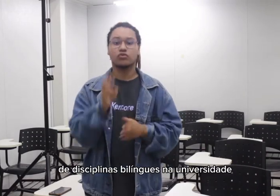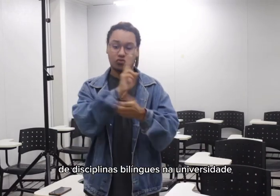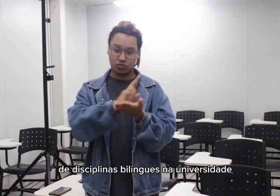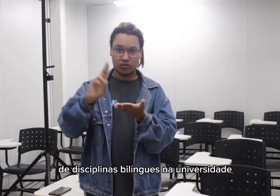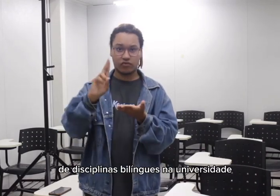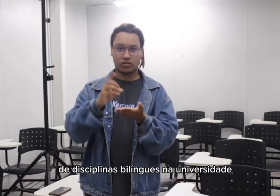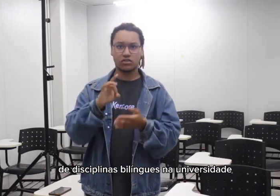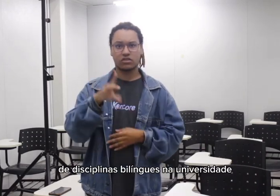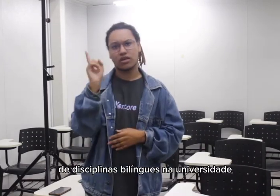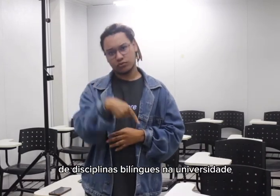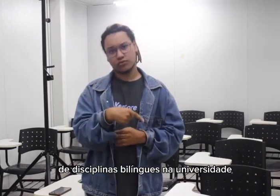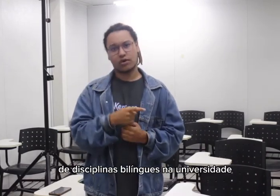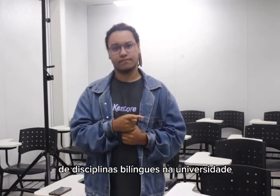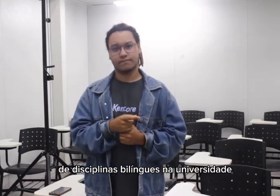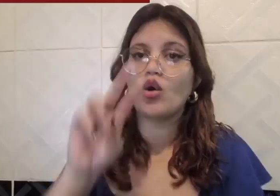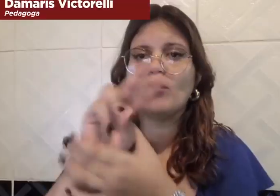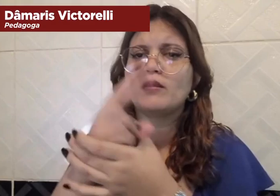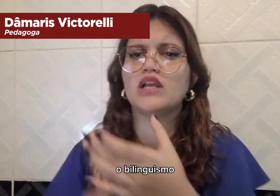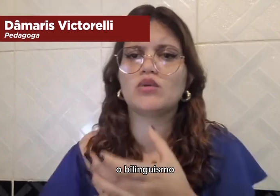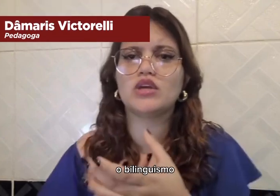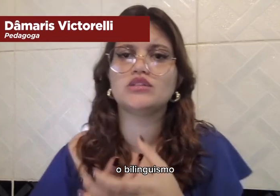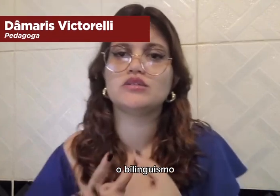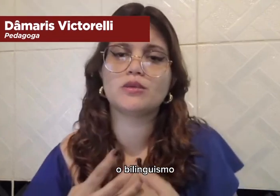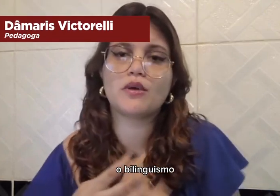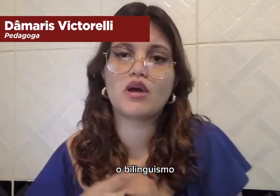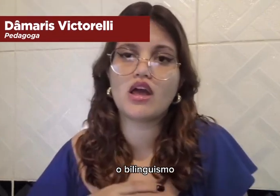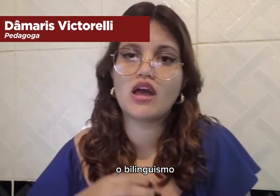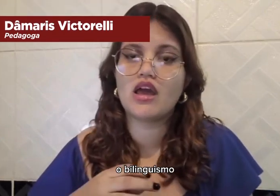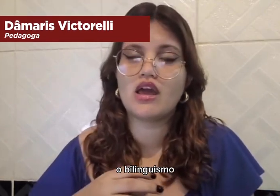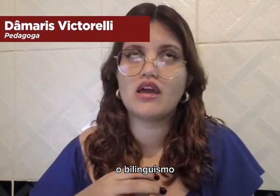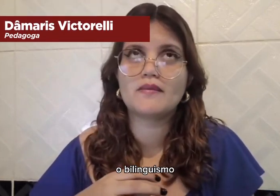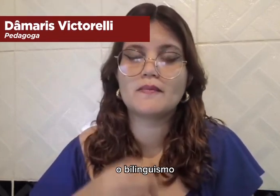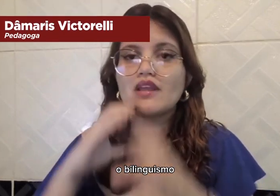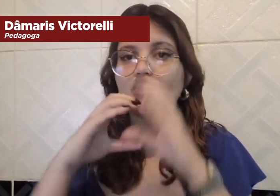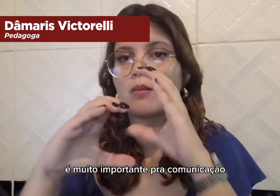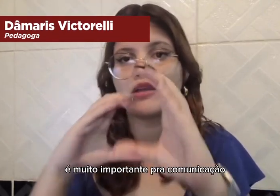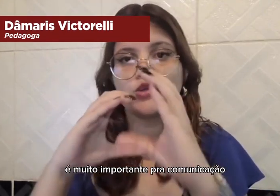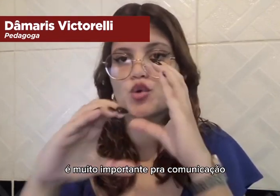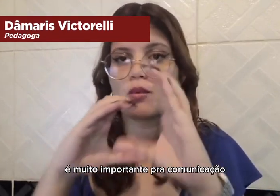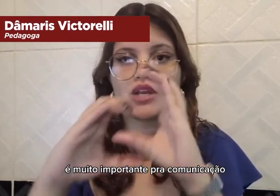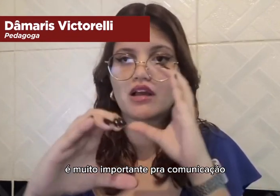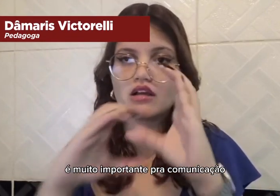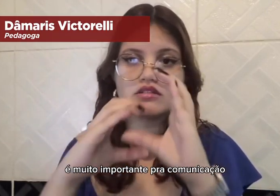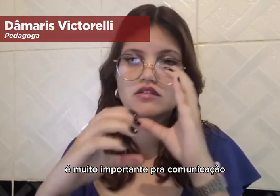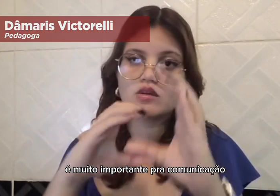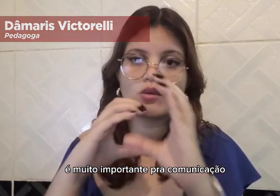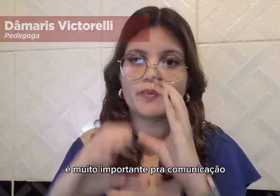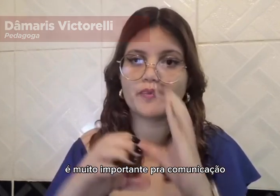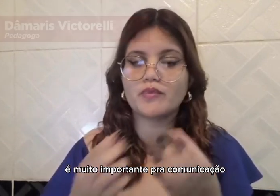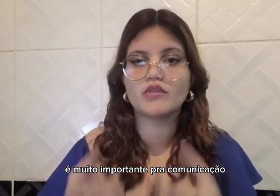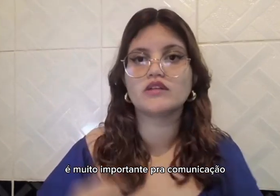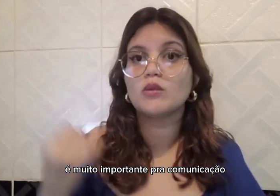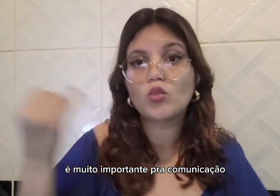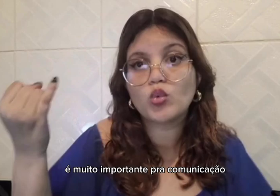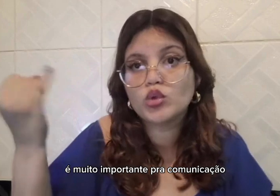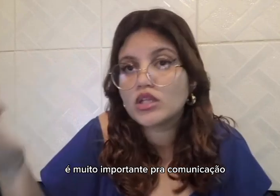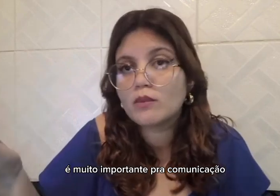O bilinguismo é muito importante para a comunicação. Nós, ouvintes,